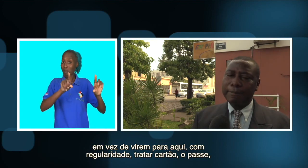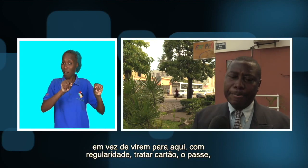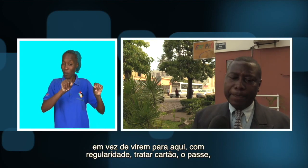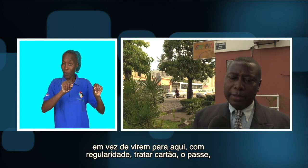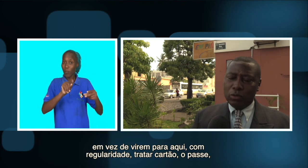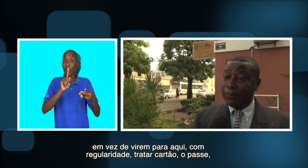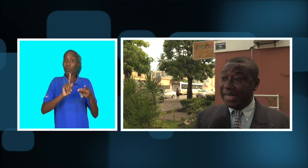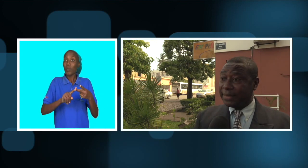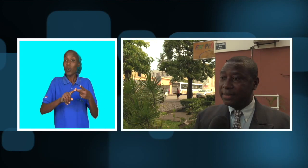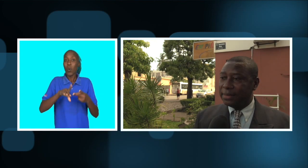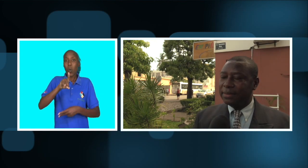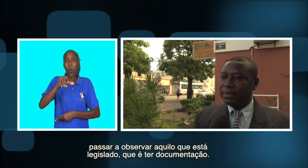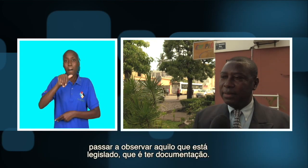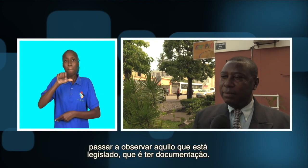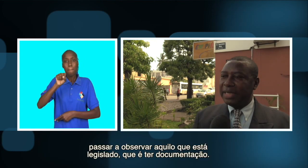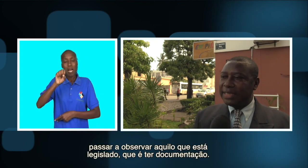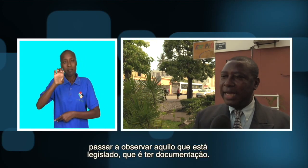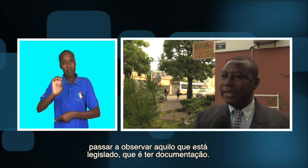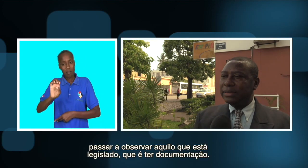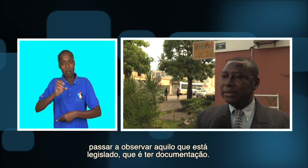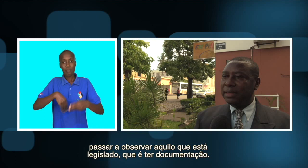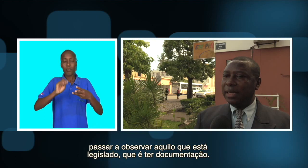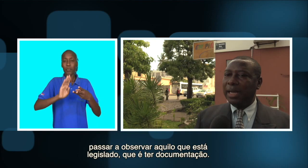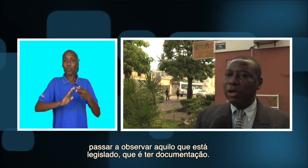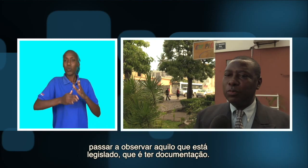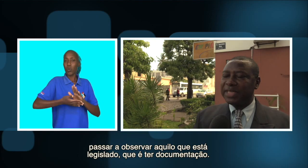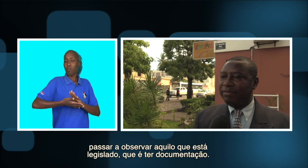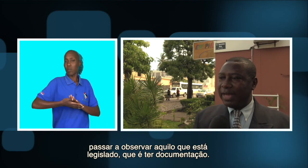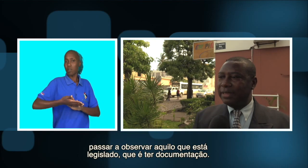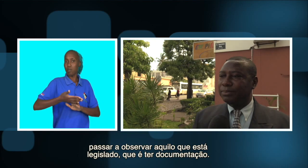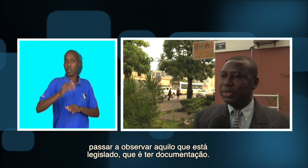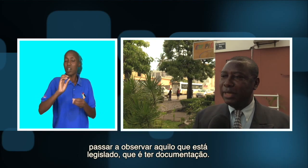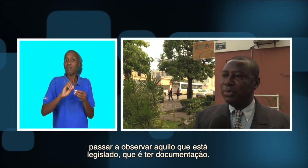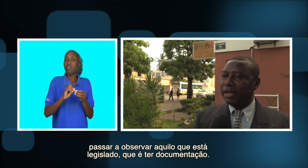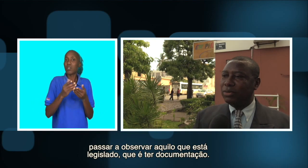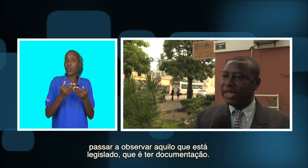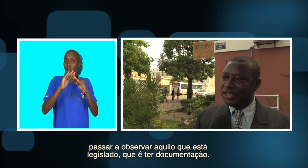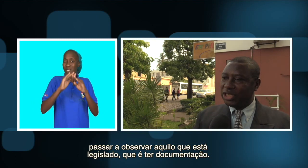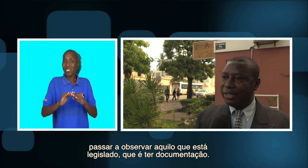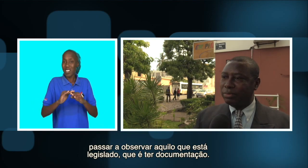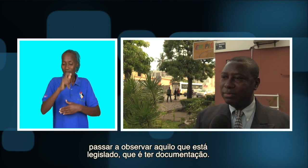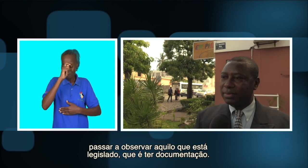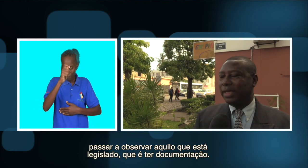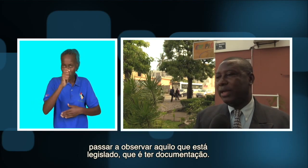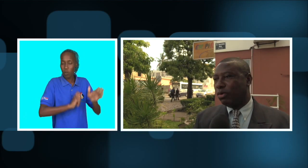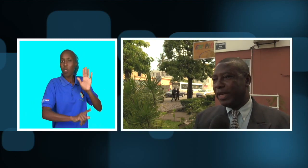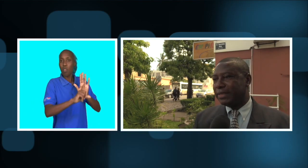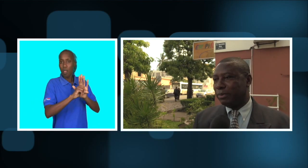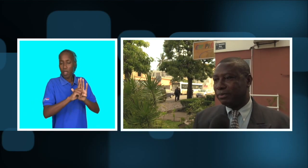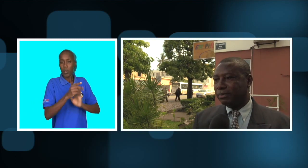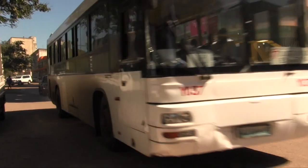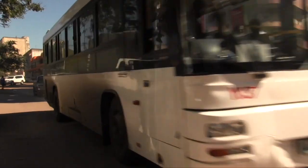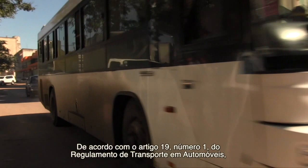do passe, passar a observar, portanto, aquilo que está legislado, que é ter